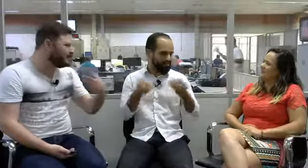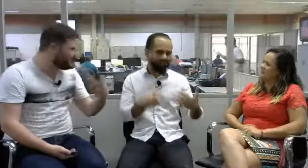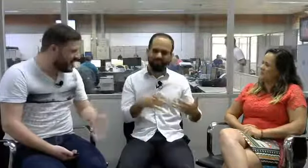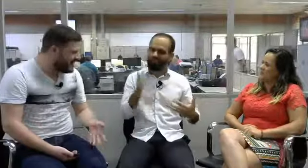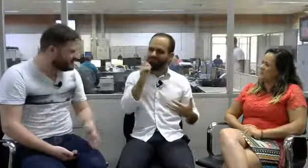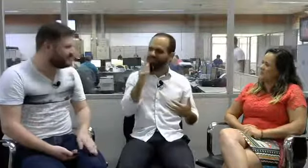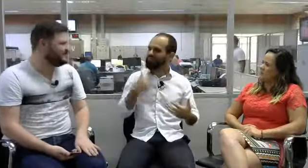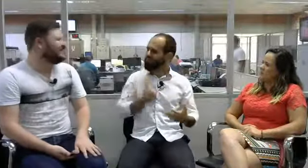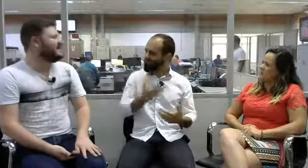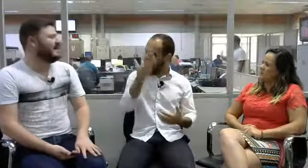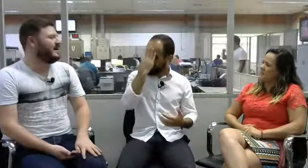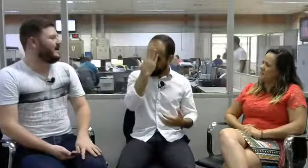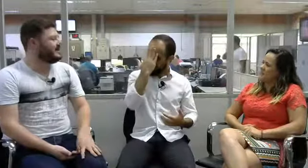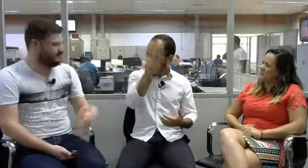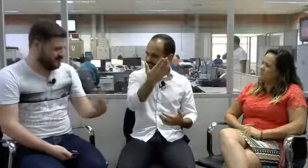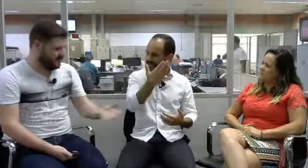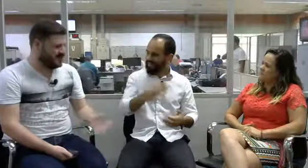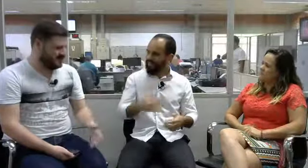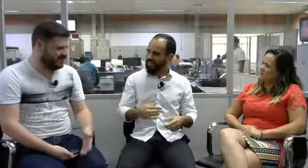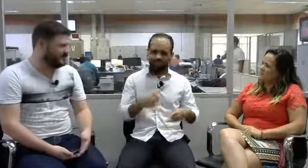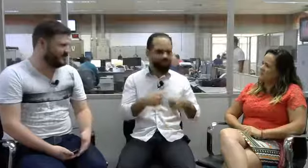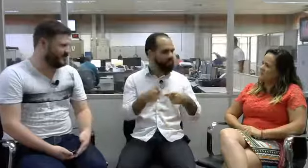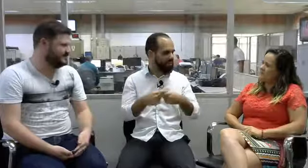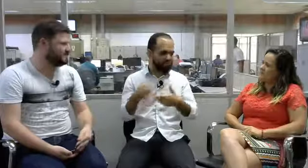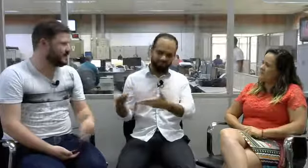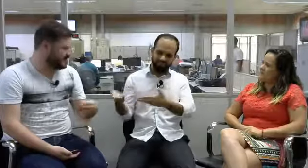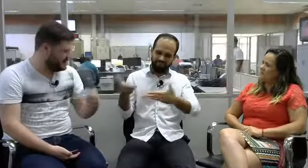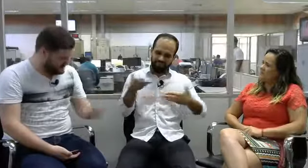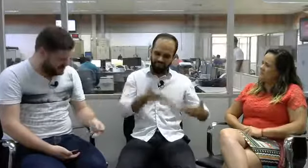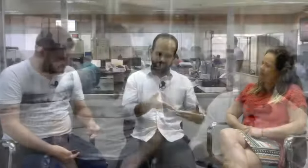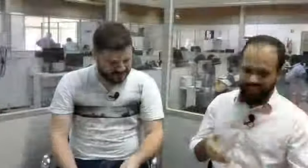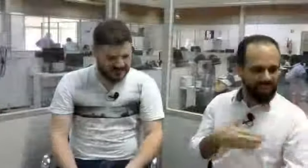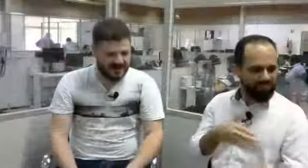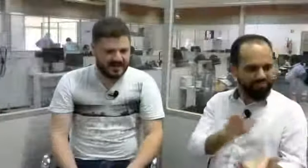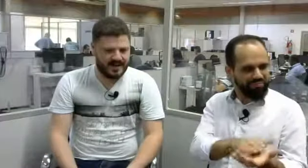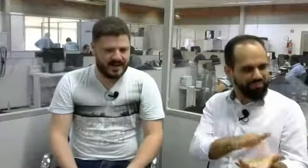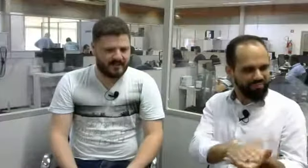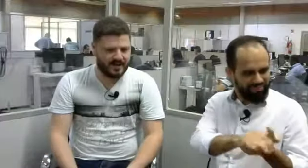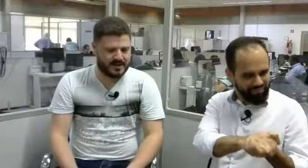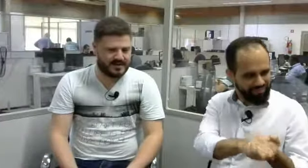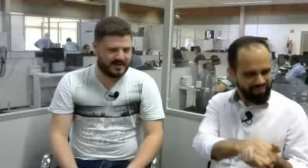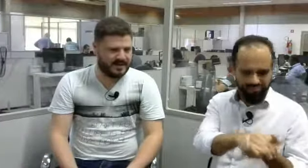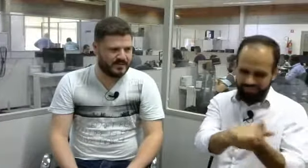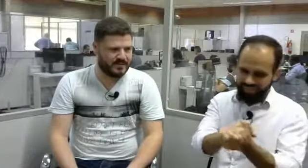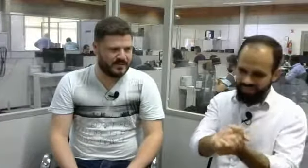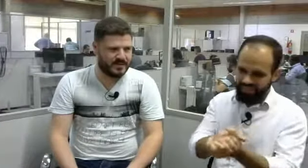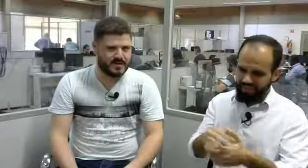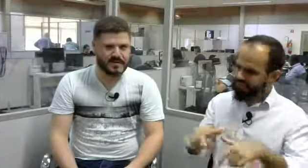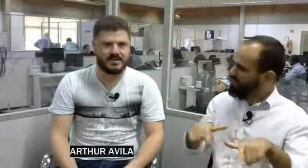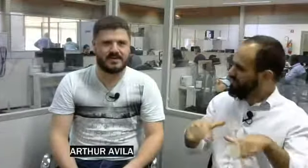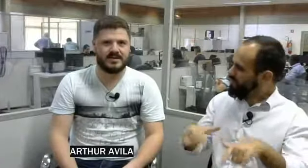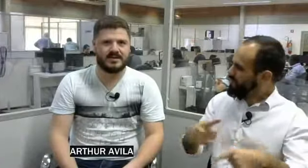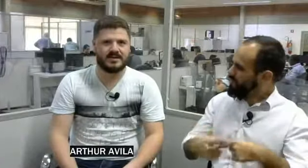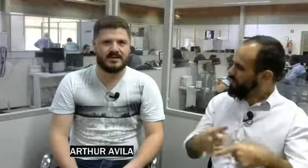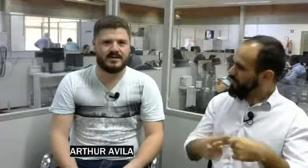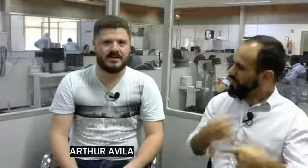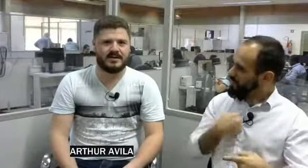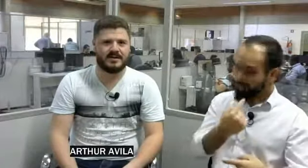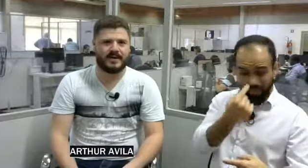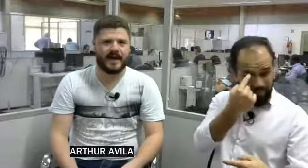grato de poder estar recebendo vocês e parabenizo por esse trabalho, porque eu penso assim que a